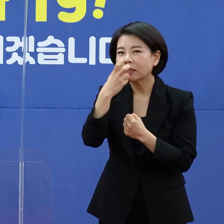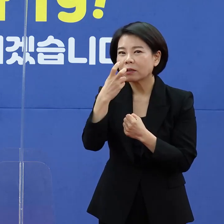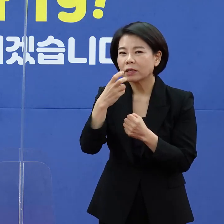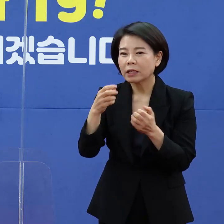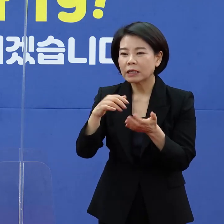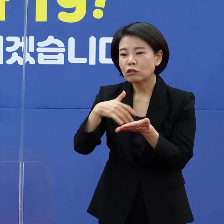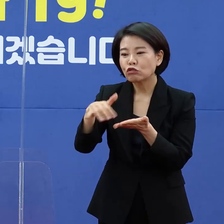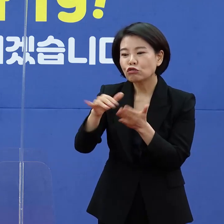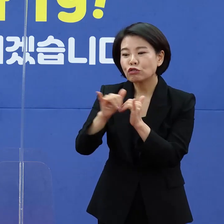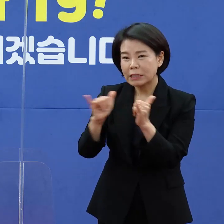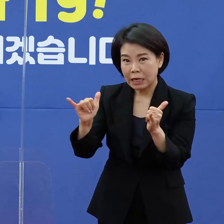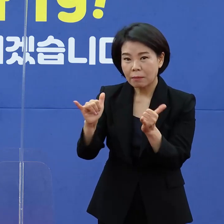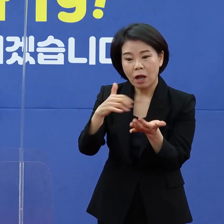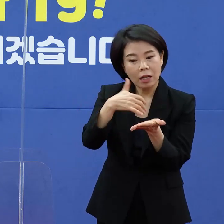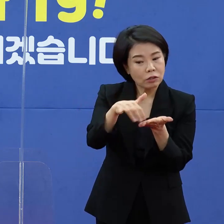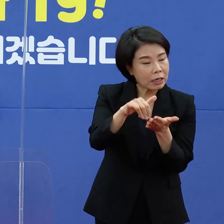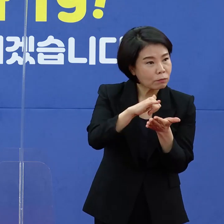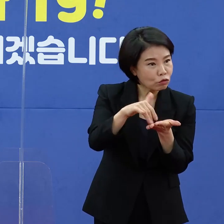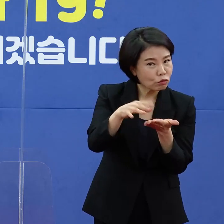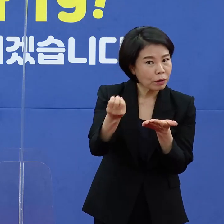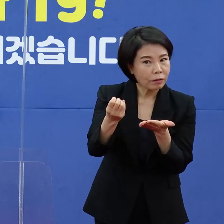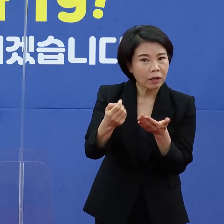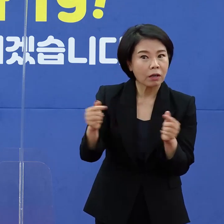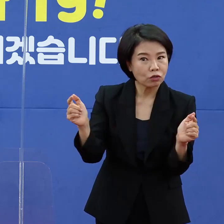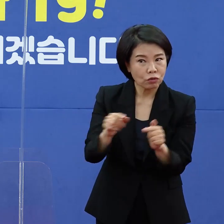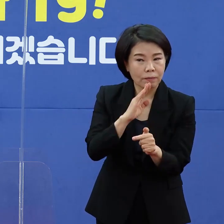감소할 것인지 인원입니까? 인원입니다.